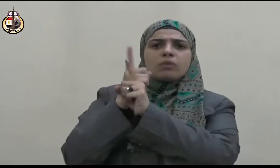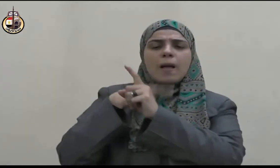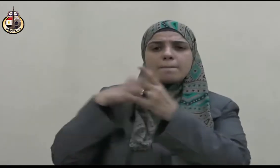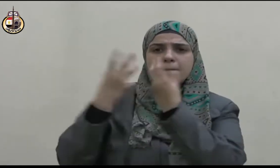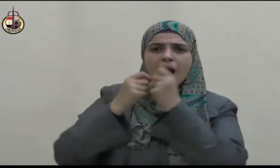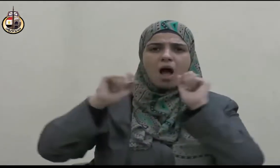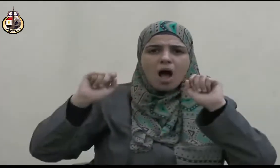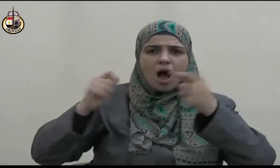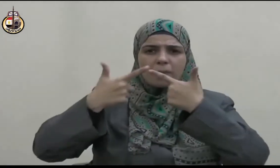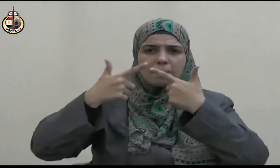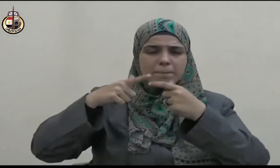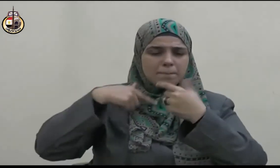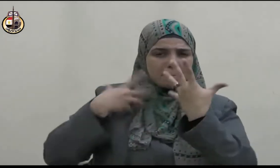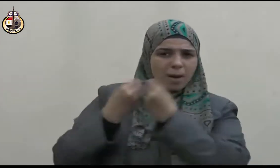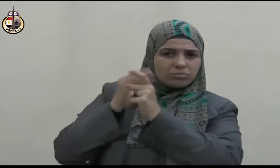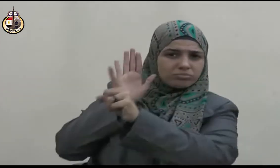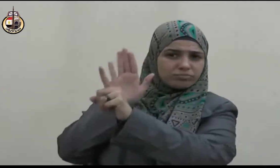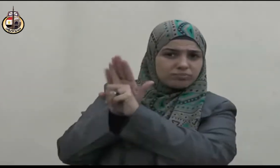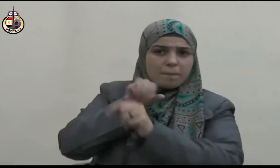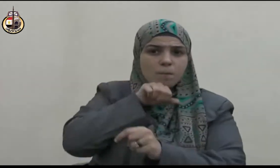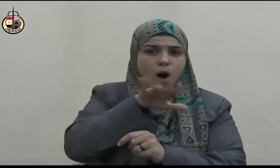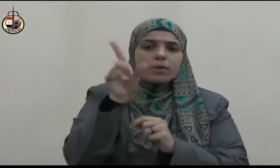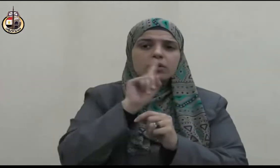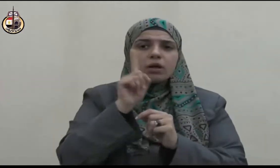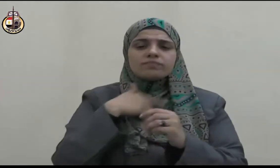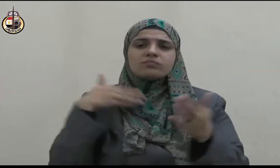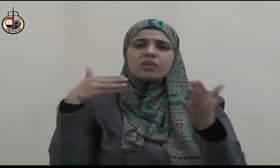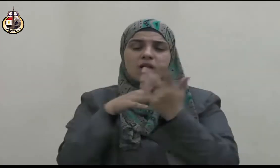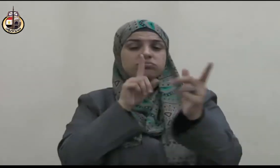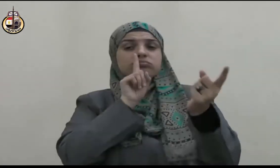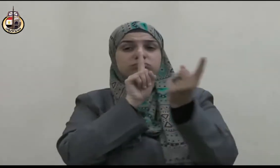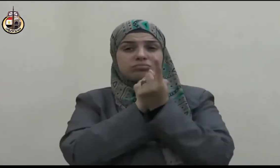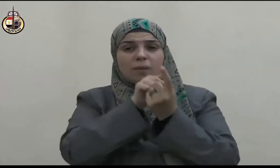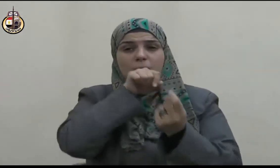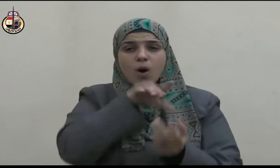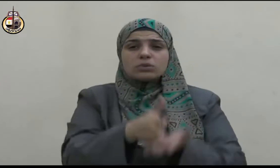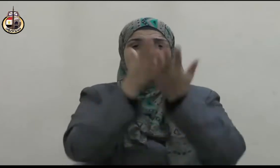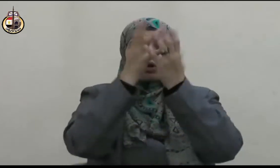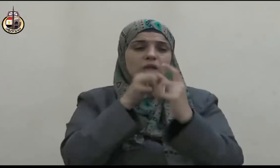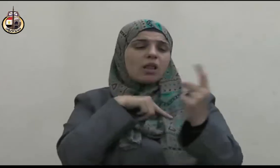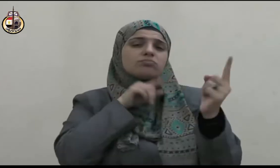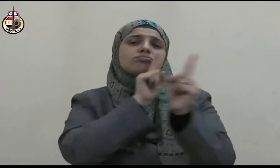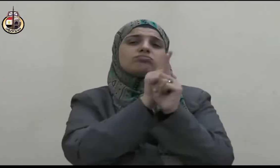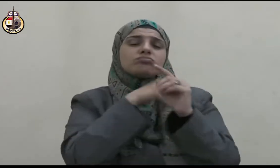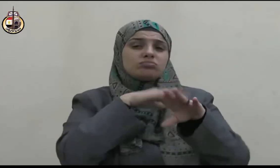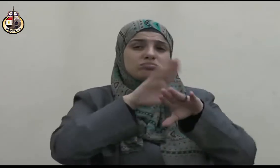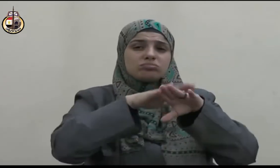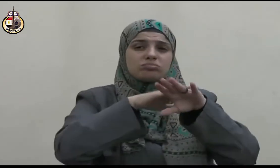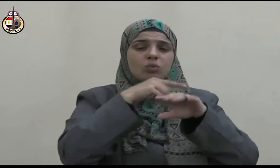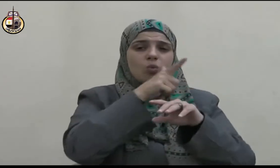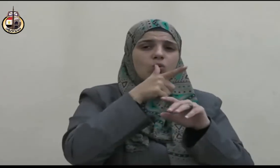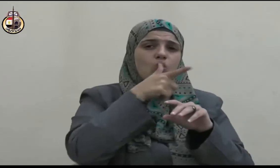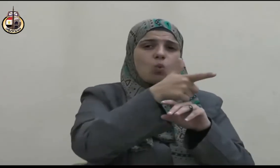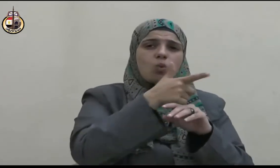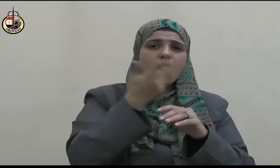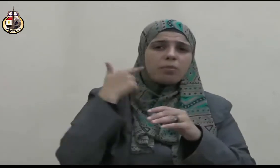يترفع عليهم بل أحسن معاملتهن جميعا منطلقا في ذلك